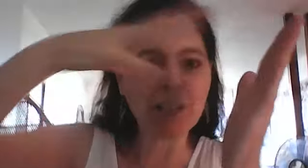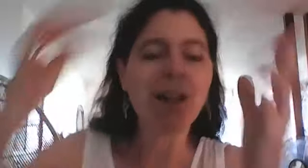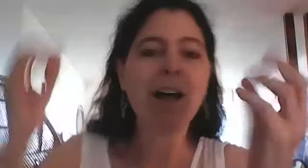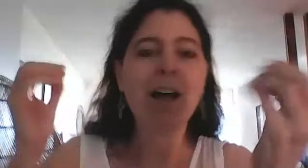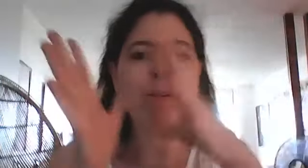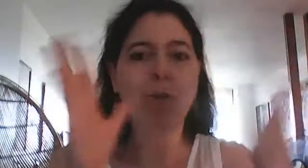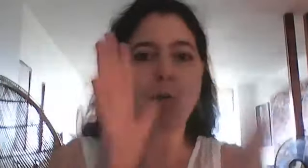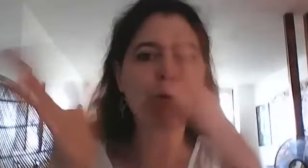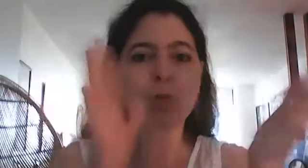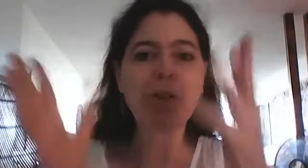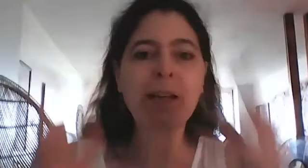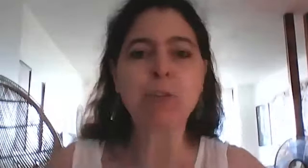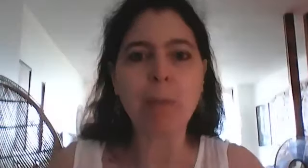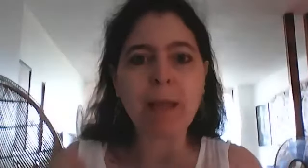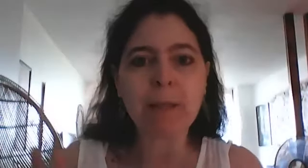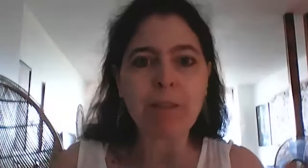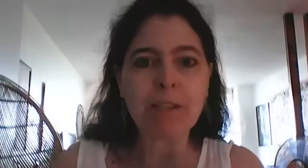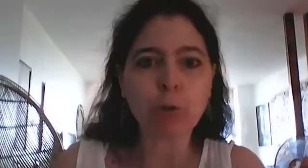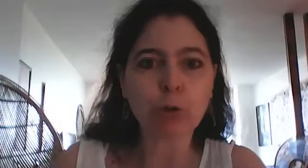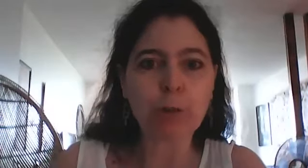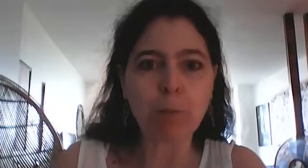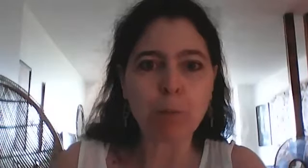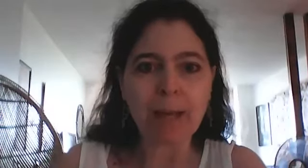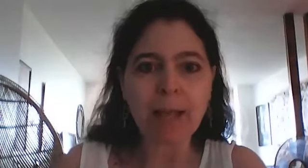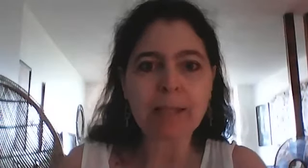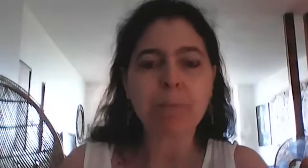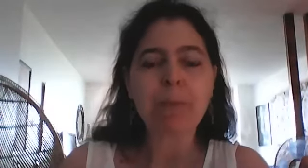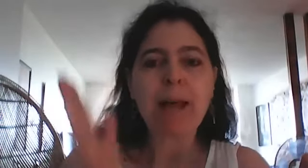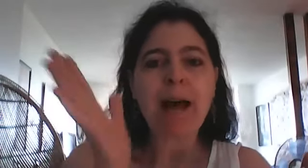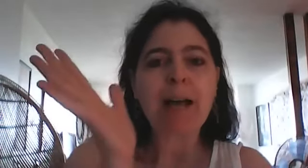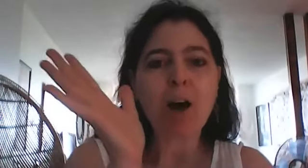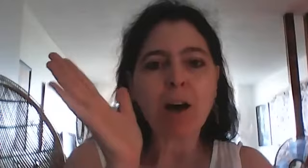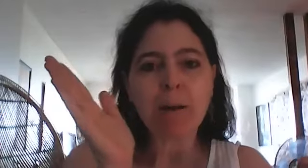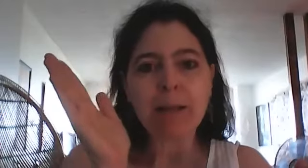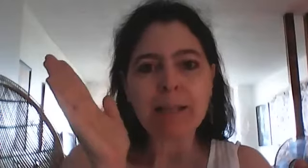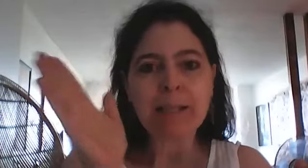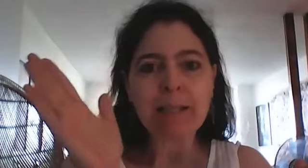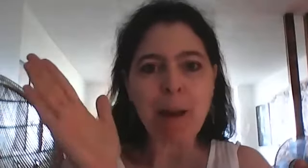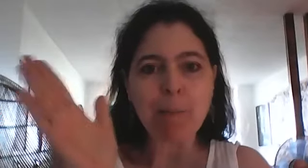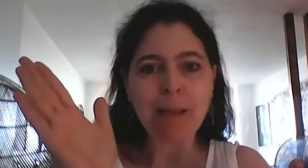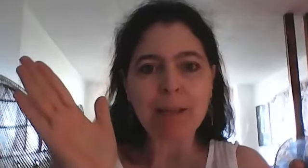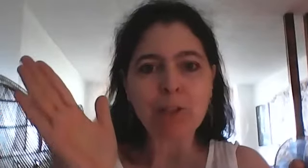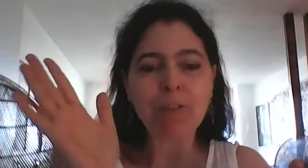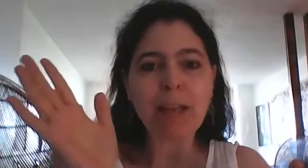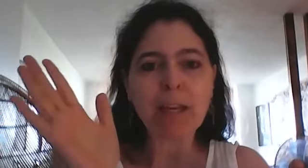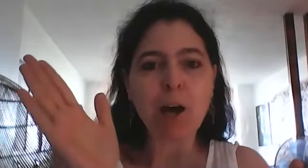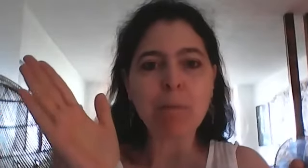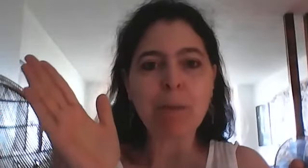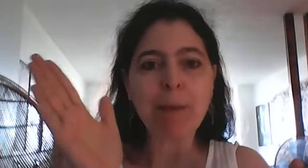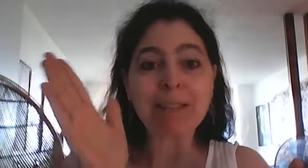on peut jouer avec les deux mains de la façon dont on est le plus à l'aise alors ici ma main devient comme ma